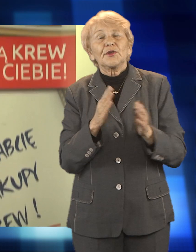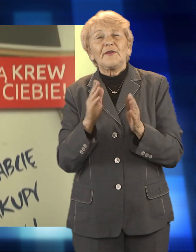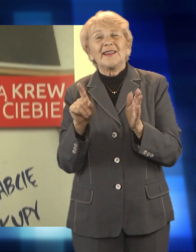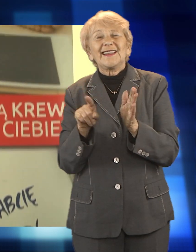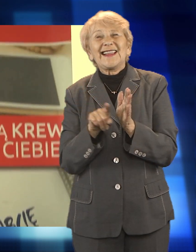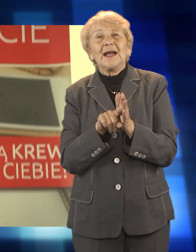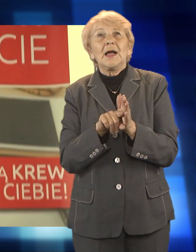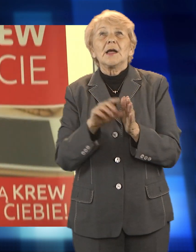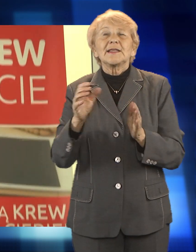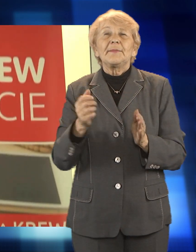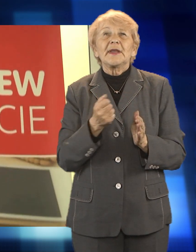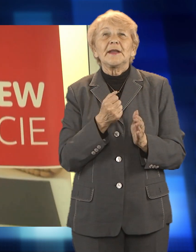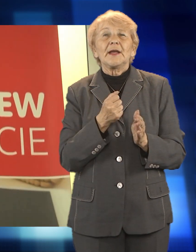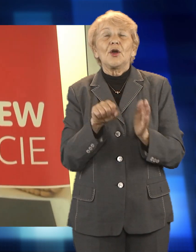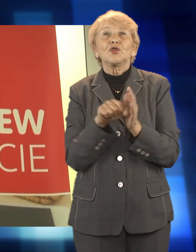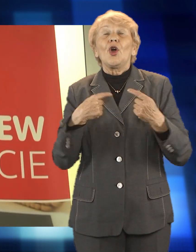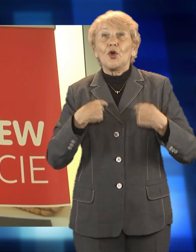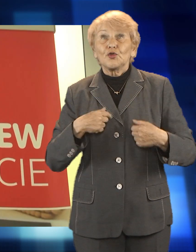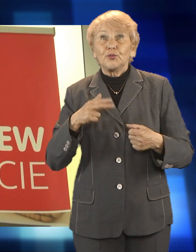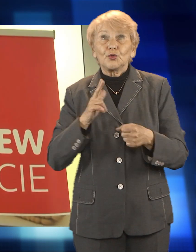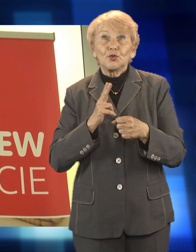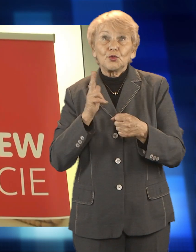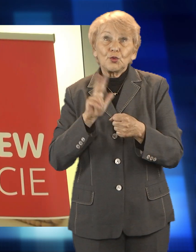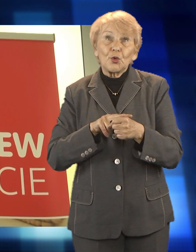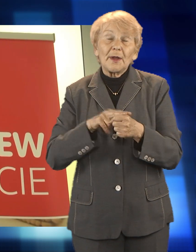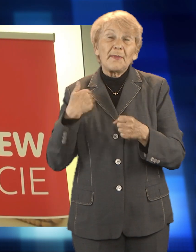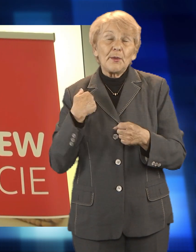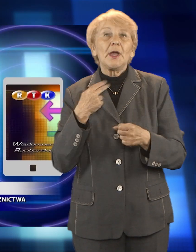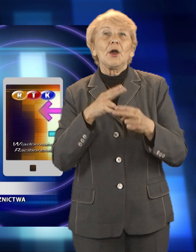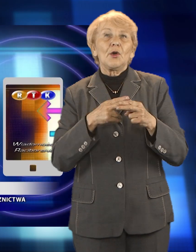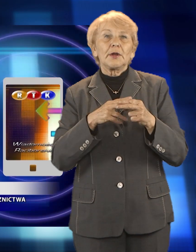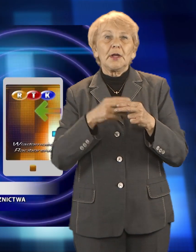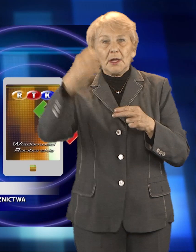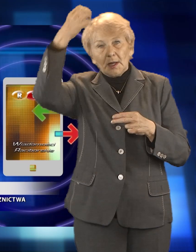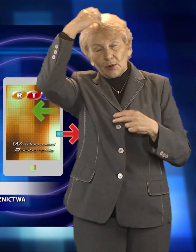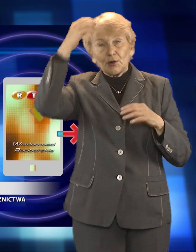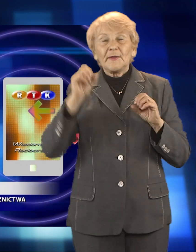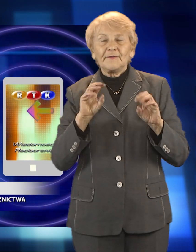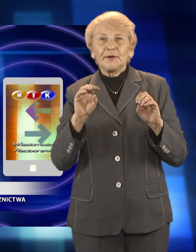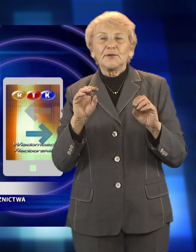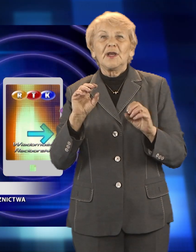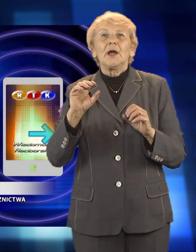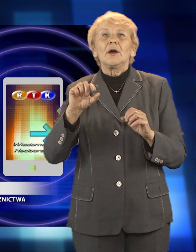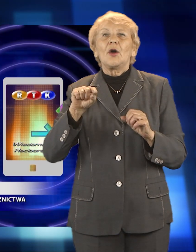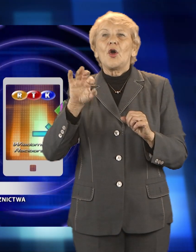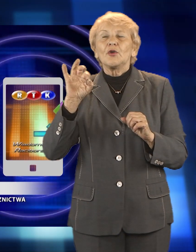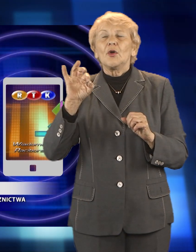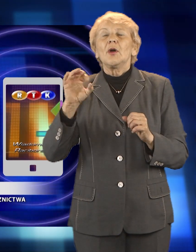przeciwciała mogą wspomagać leczenie zarażonych koronawirusem. Już procedury, które